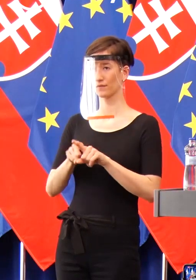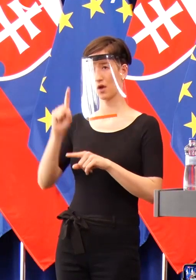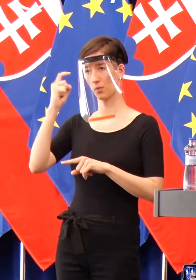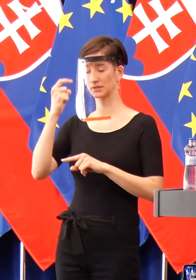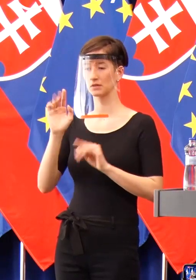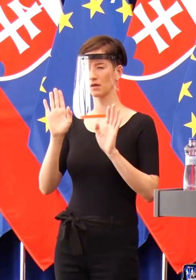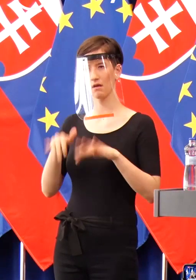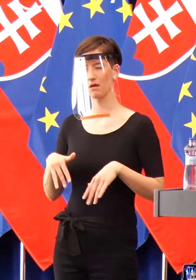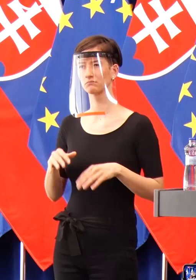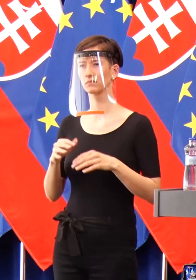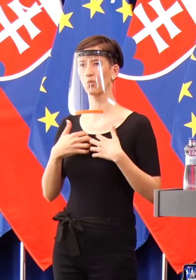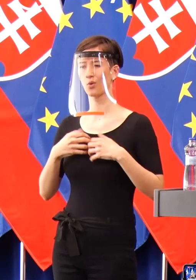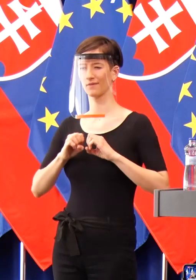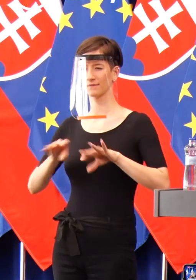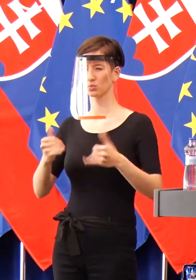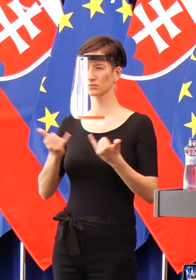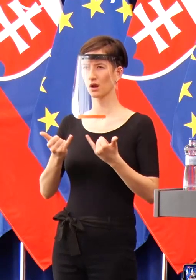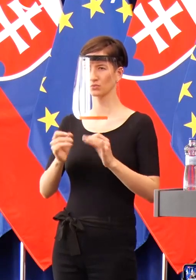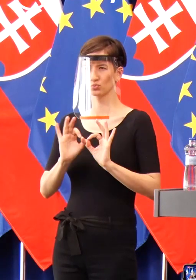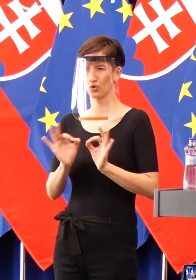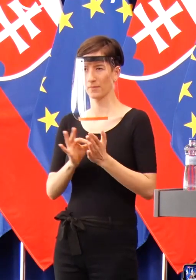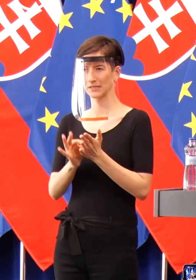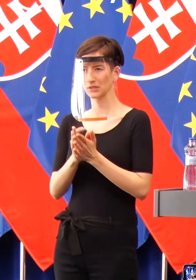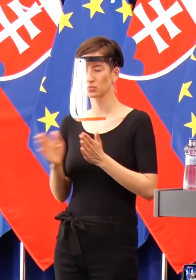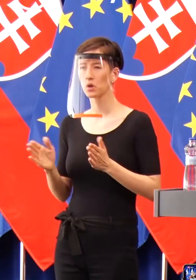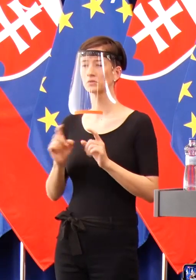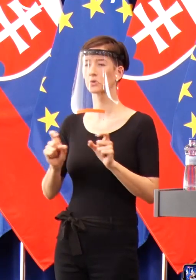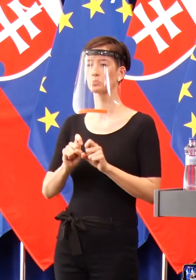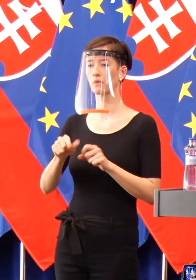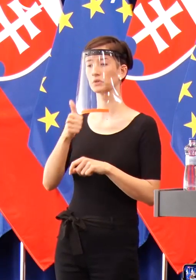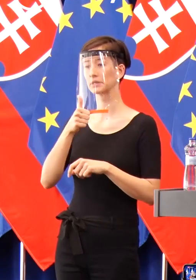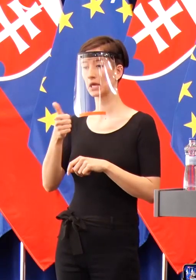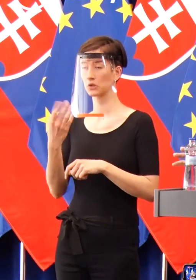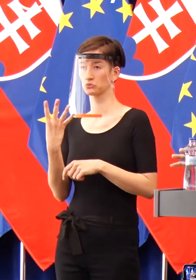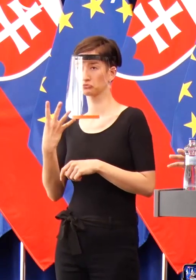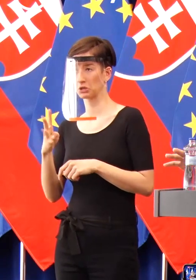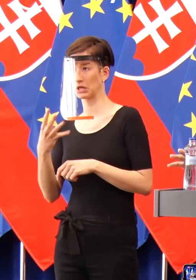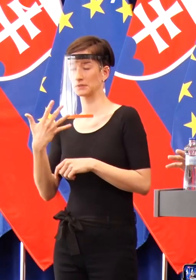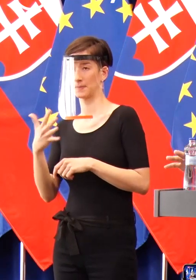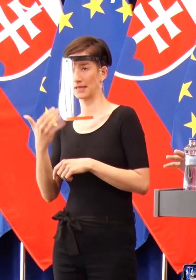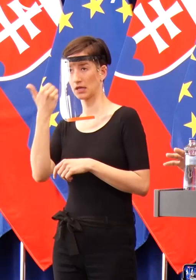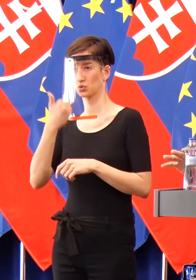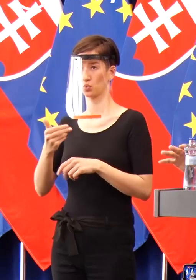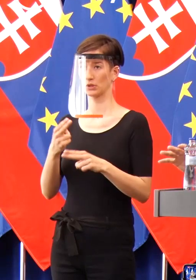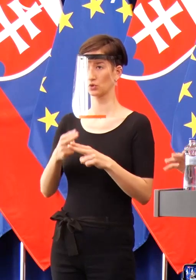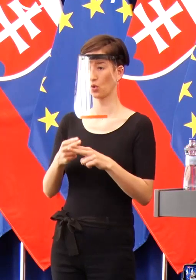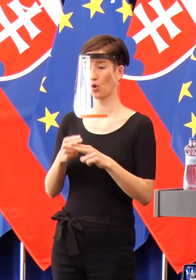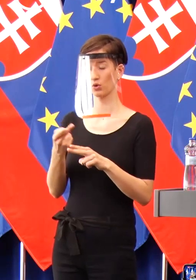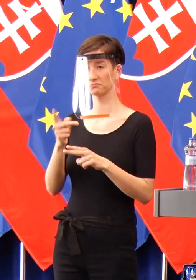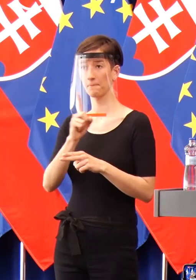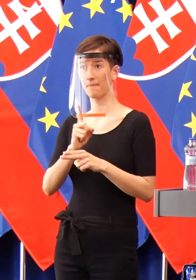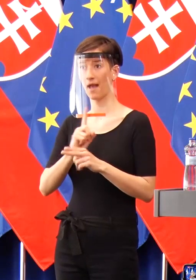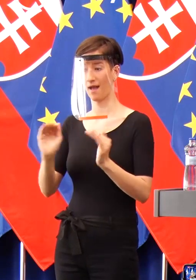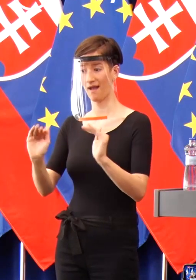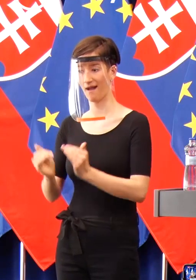byť závodou. Lebo také tie čísla, ktoré boli, že 14, 15, 20 denne, to už naozaj zaváňalo tým, že asi by sme to